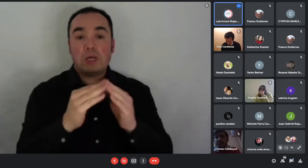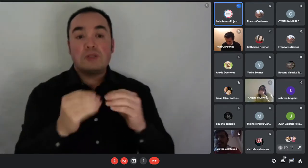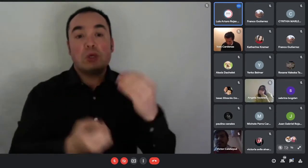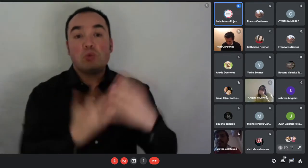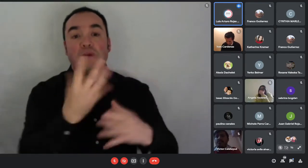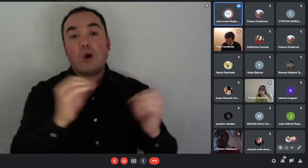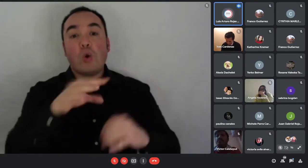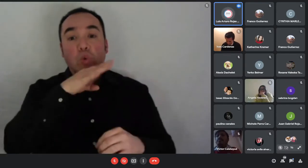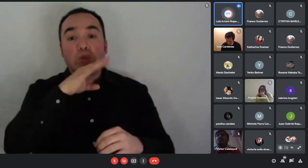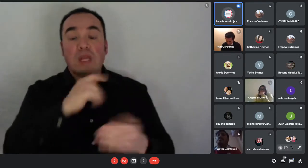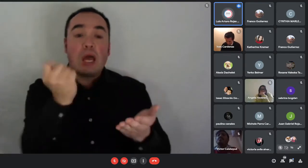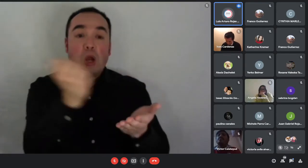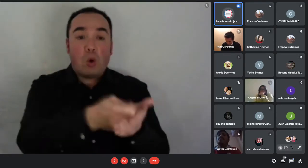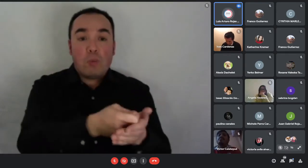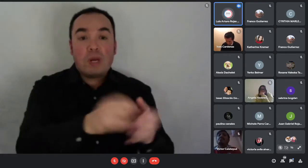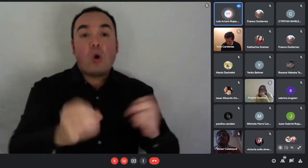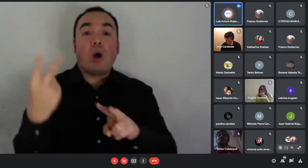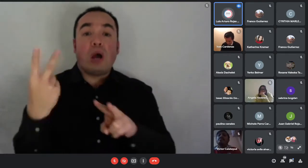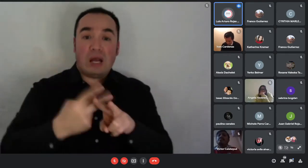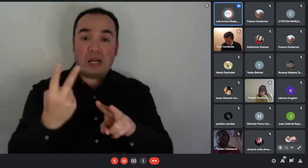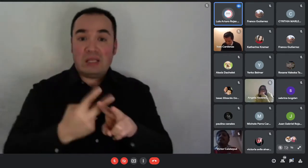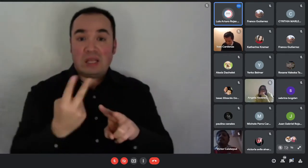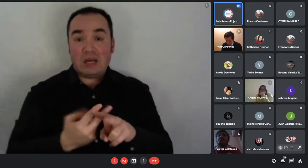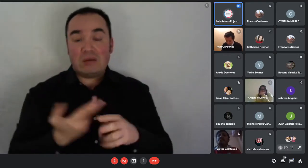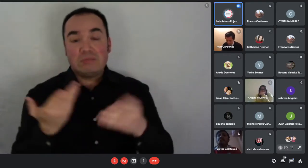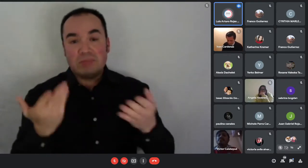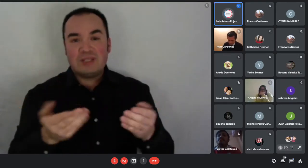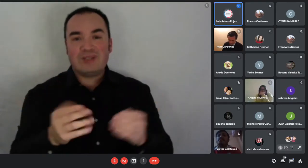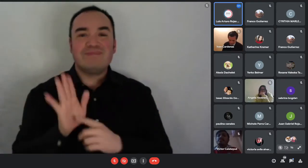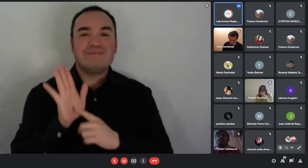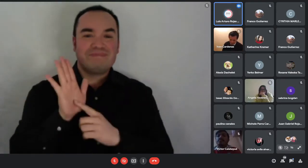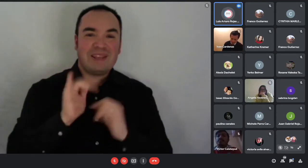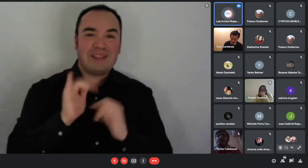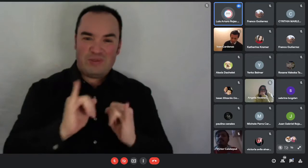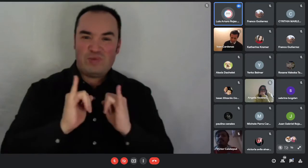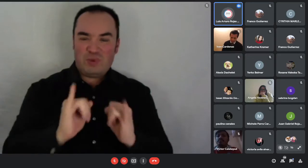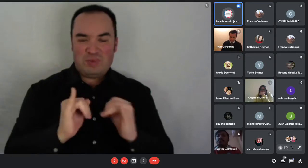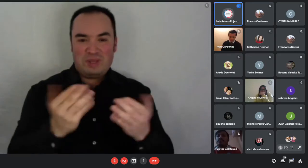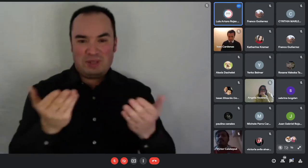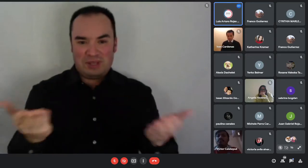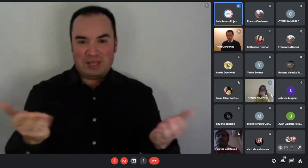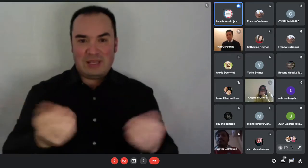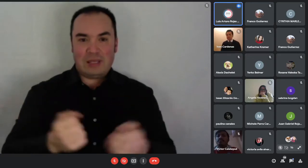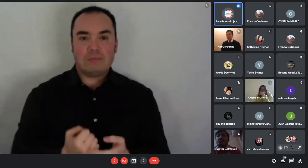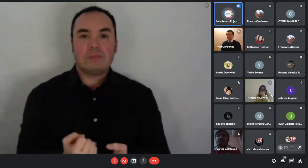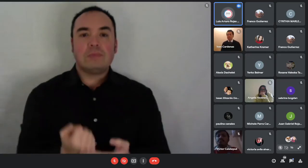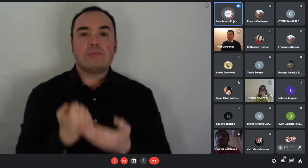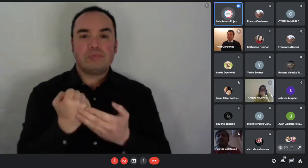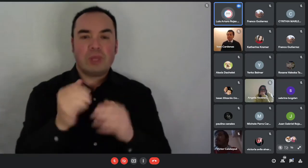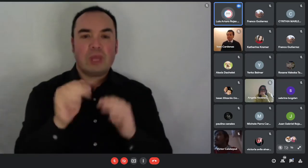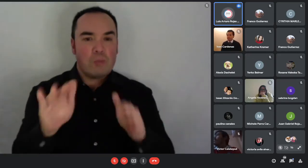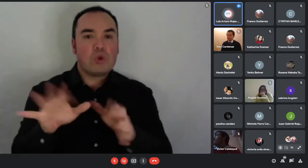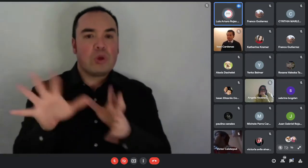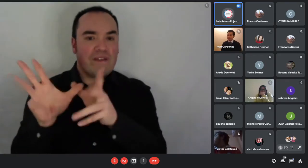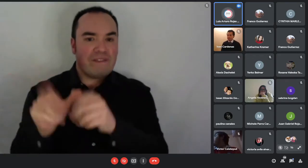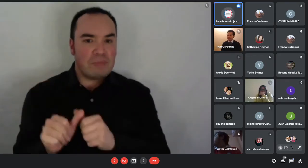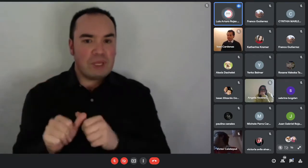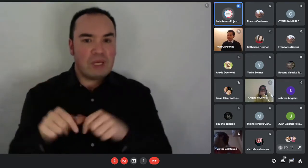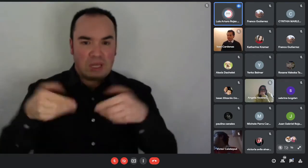pueda dar una solución a las familias, ¿verdad? Que hoy día están asinadas o están allegadas o que puedan estar en otra situación.